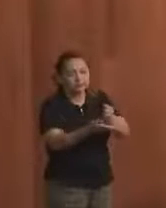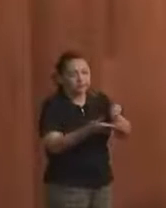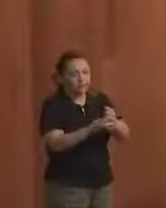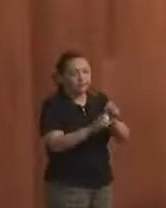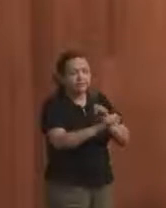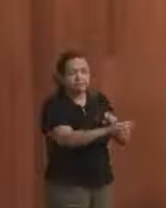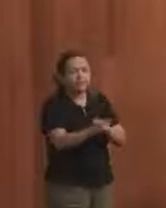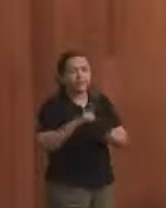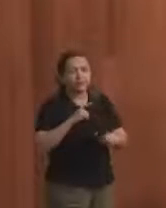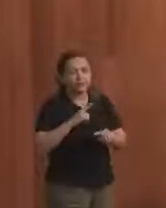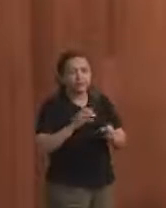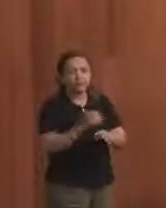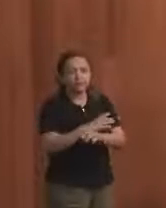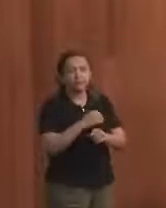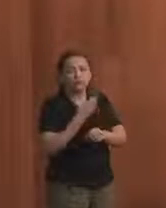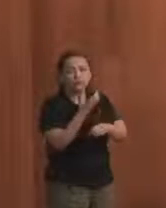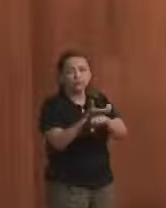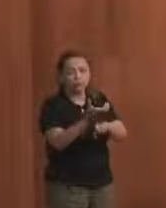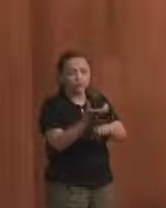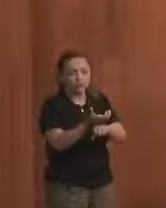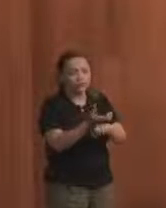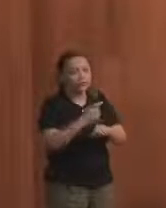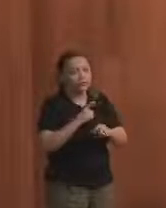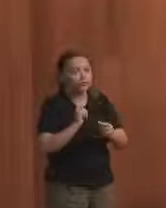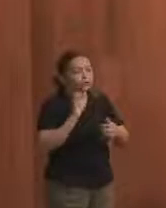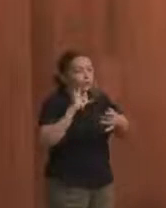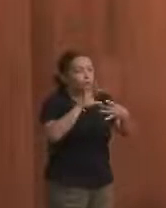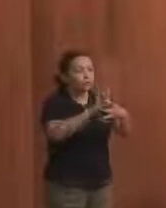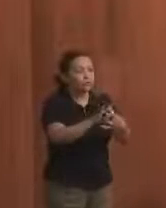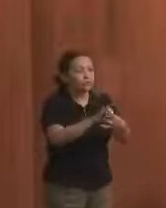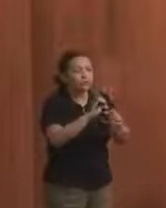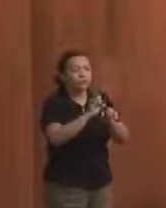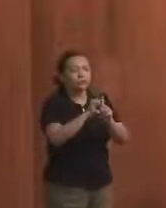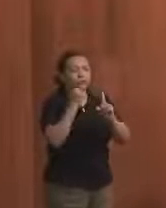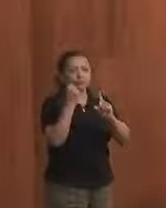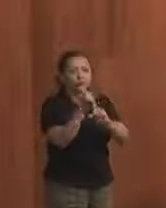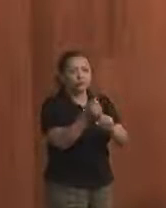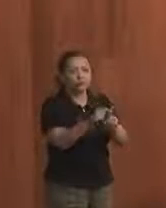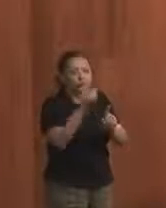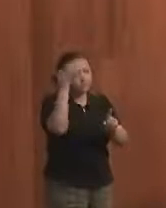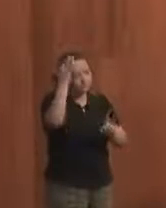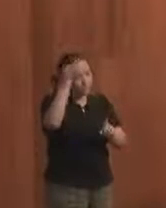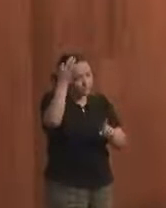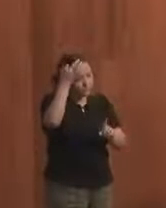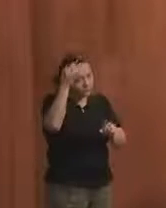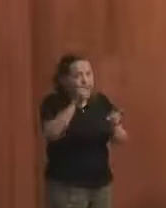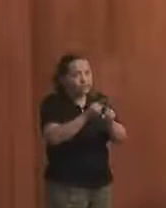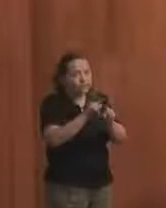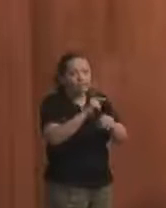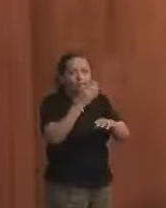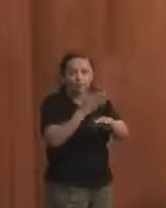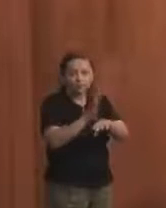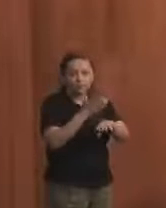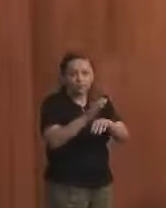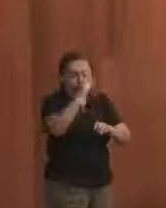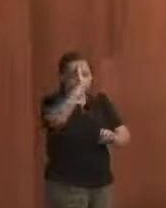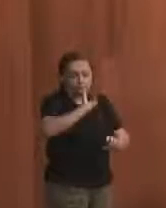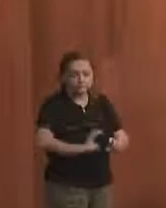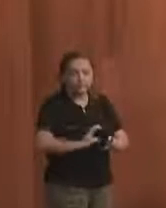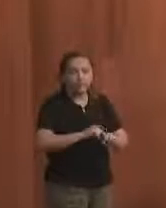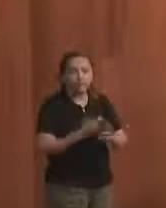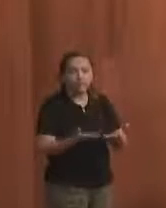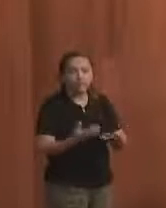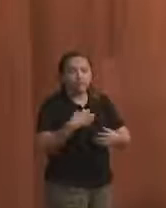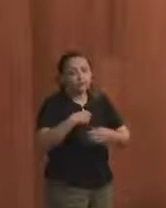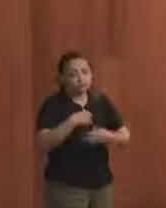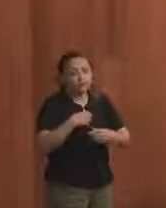dispõe de um conteúdo que seja voltado para a sociologia e filosofia, para o exercício da cidadania. Então, de alguma